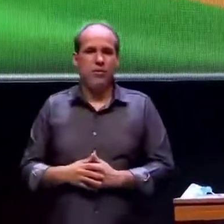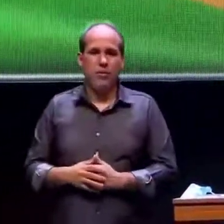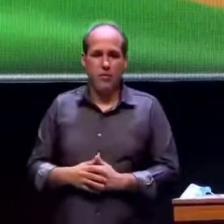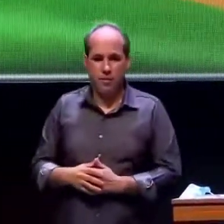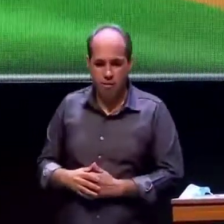vamos lá vamos lá Obrigado.